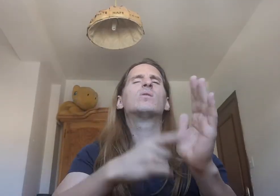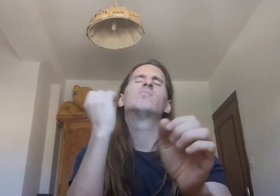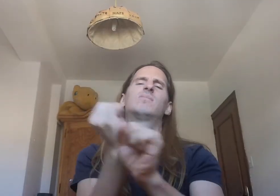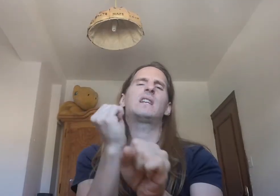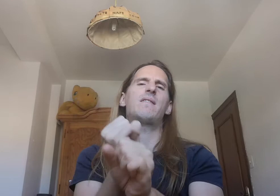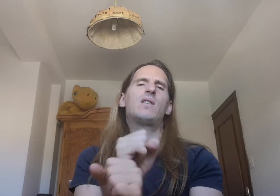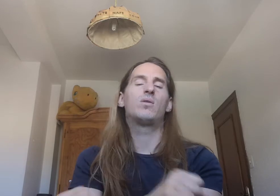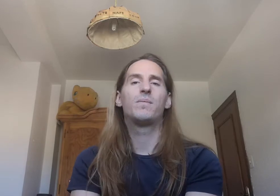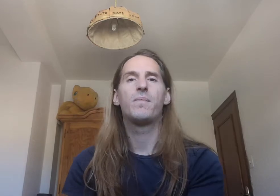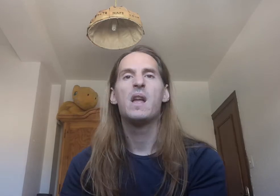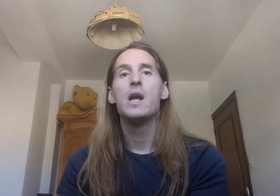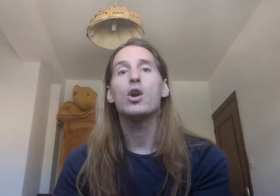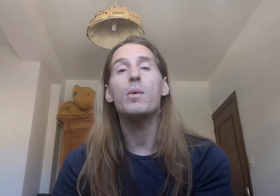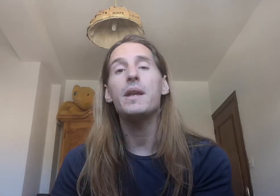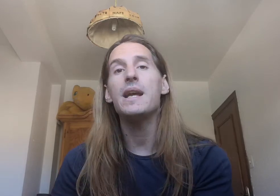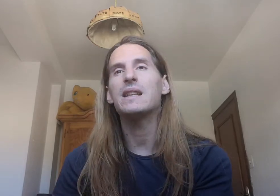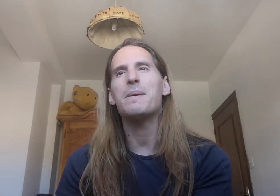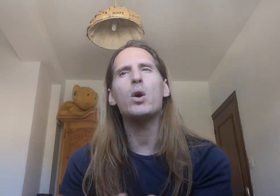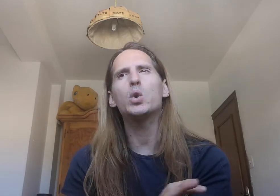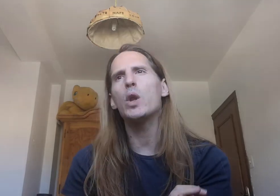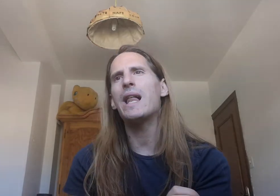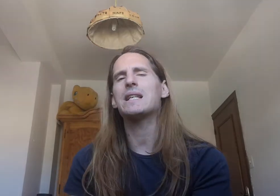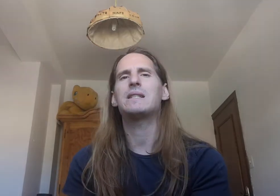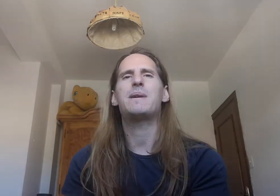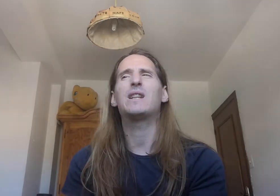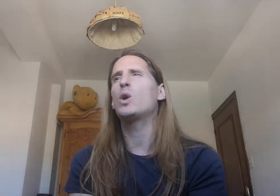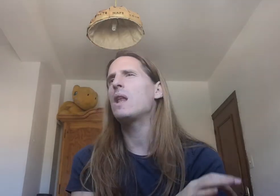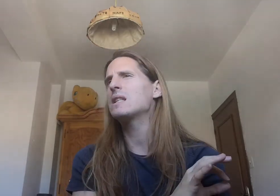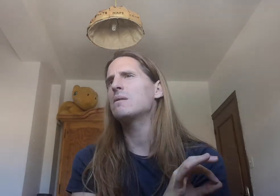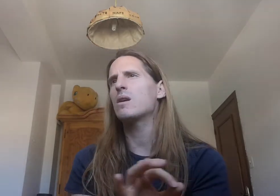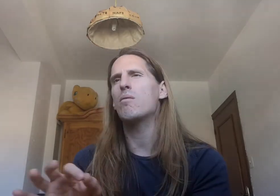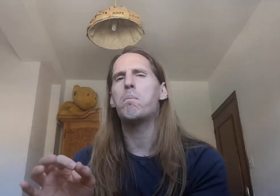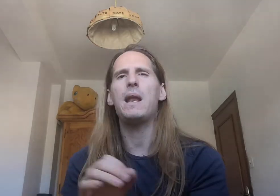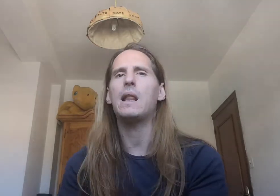Trabajo ¿Cómo dirías? Trabajo toda la semana Toda la semana completa